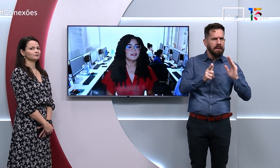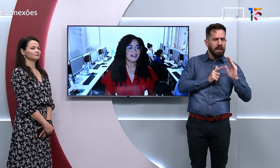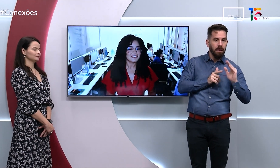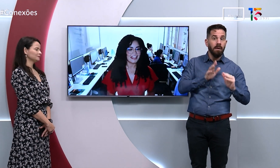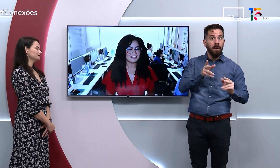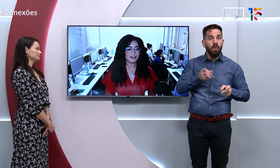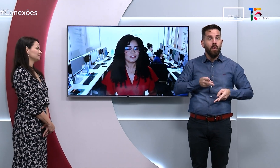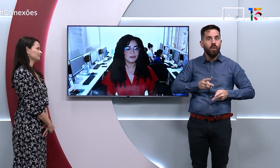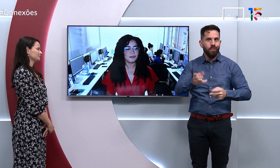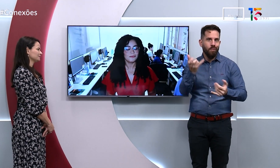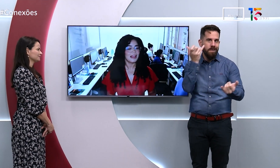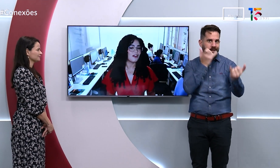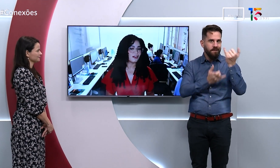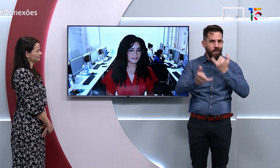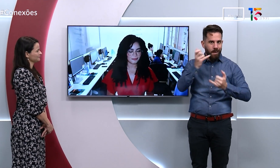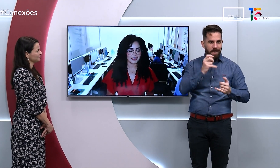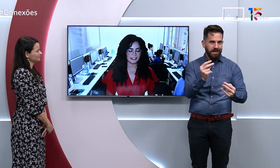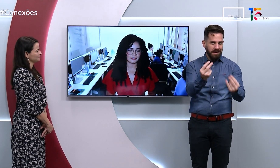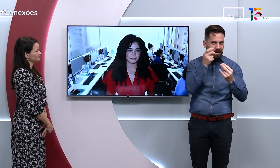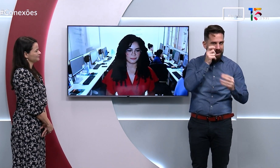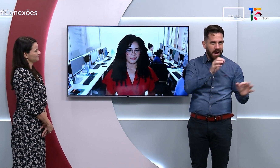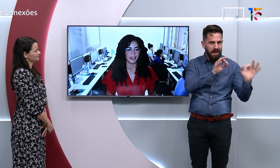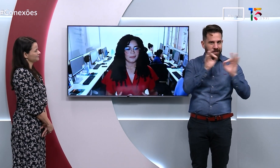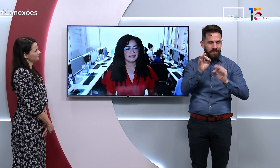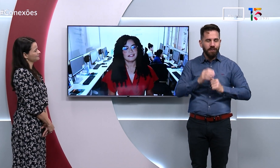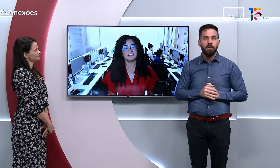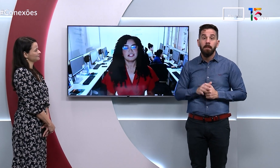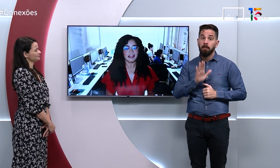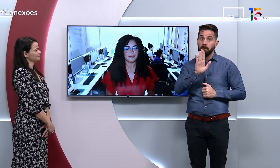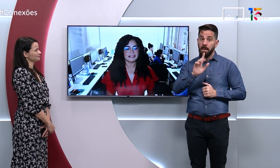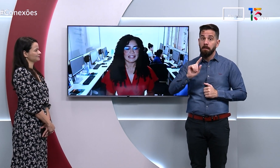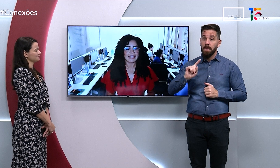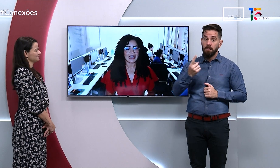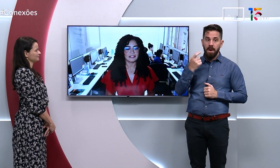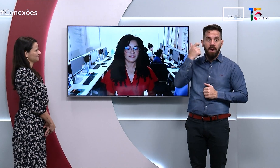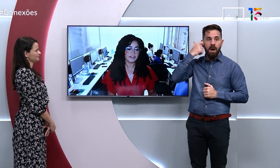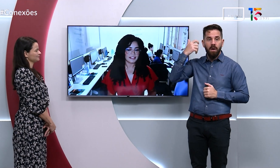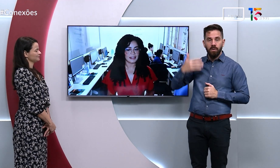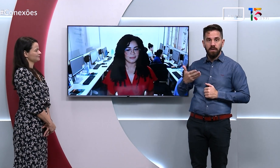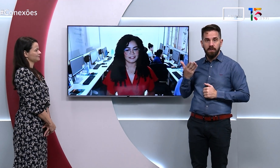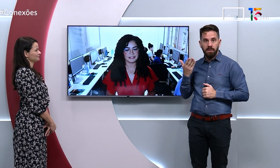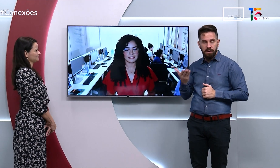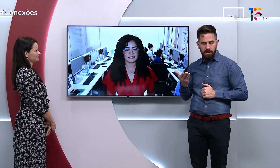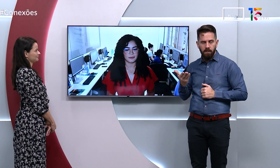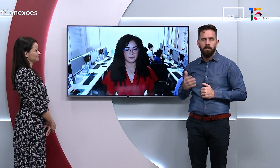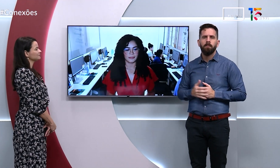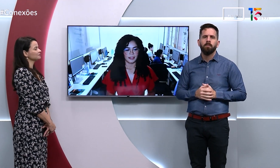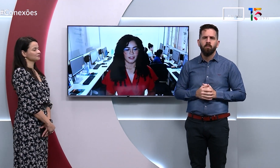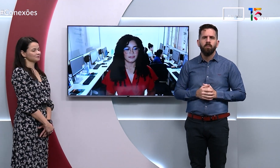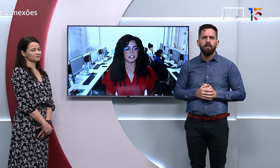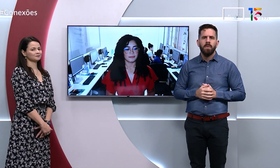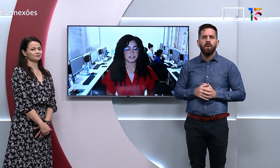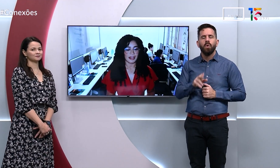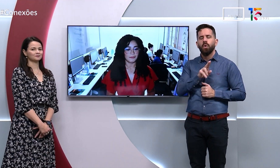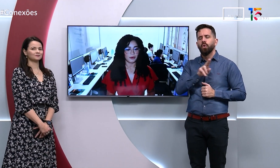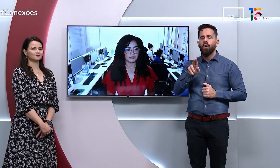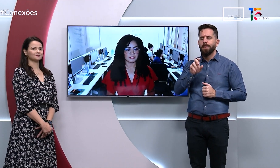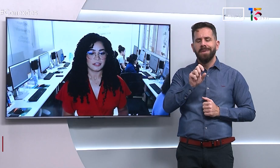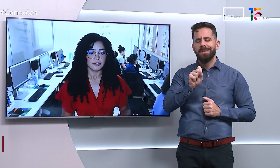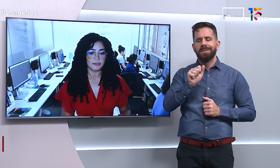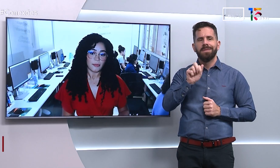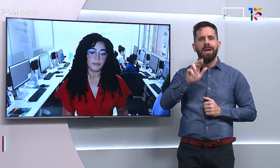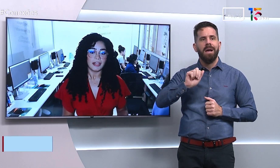continue com a gente que eu te conto melhor sobre isso. Mas antes de dar mais detalhes, vou fazer a minha descrição. Eu me chamo Sara